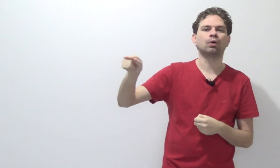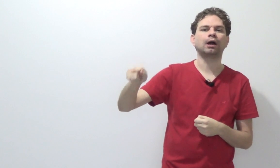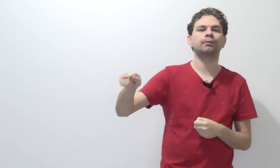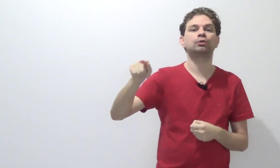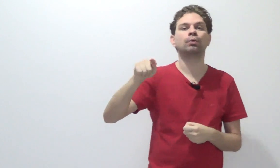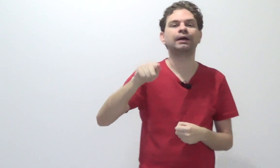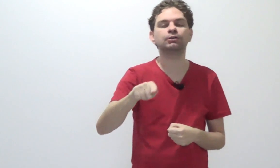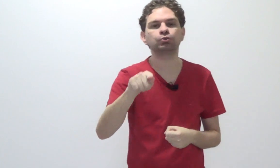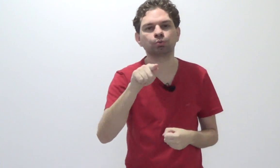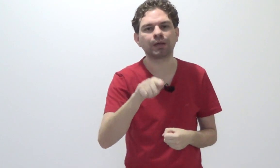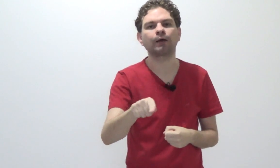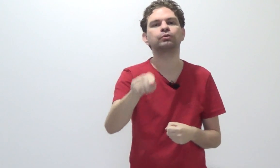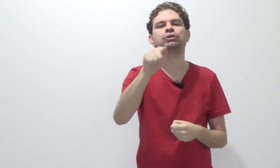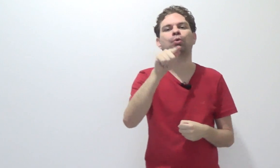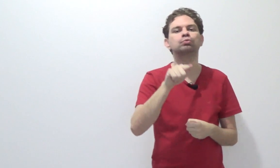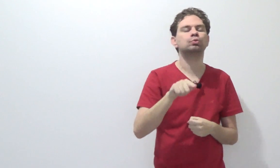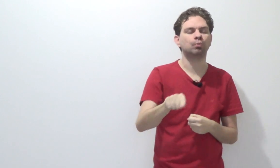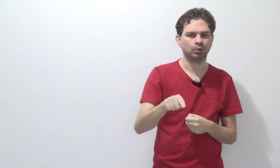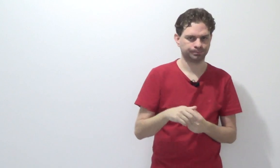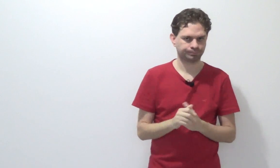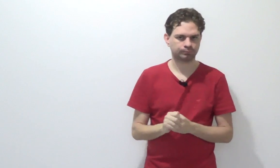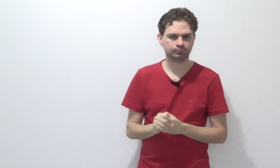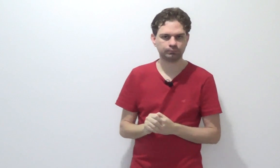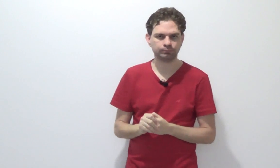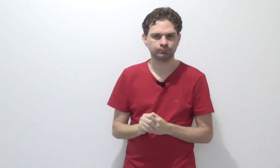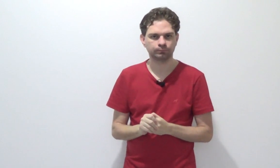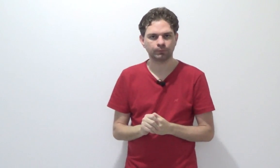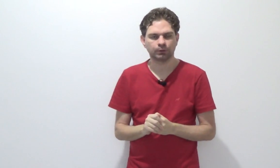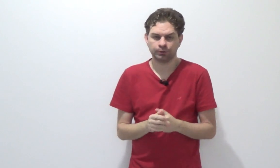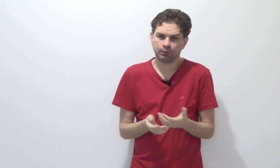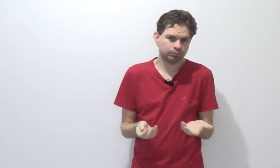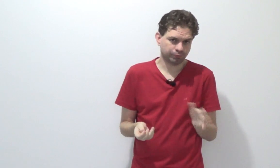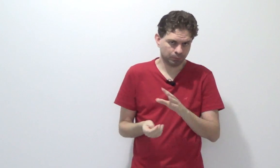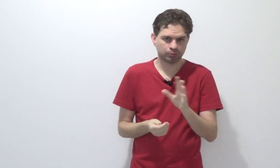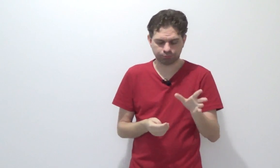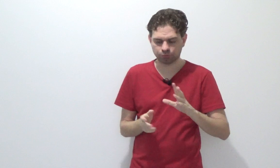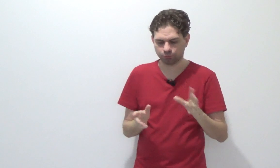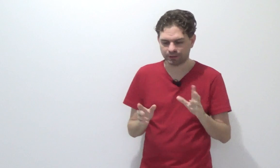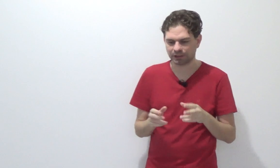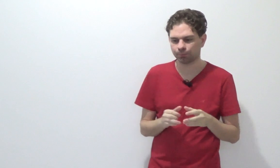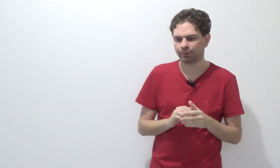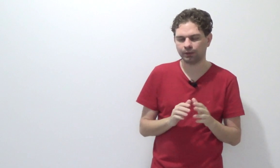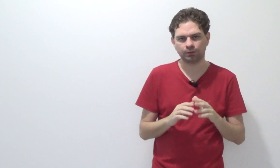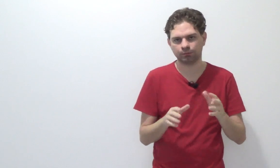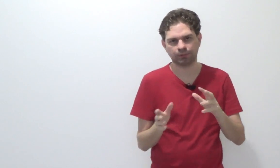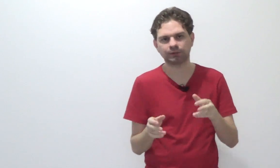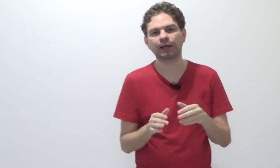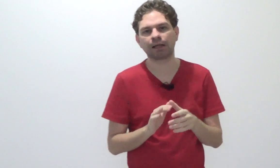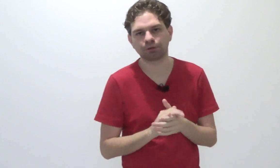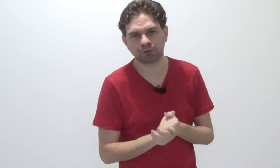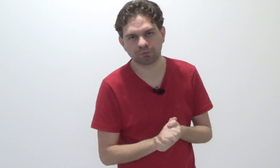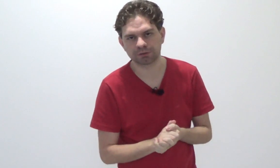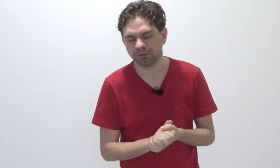local em que o resultado se consumou. Então vamos, um exemplo bem retardado aqui com você.